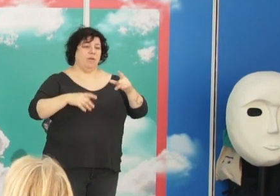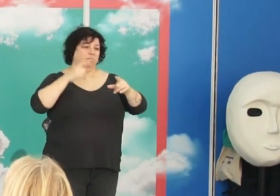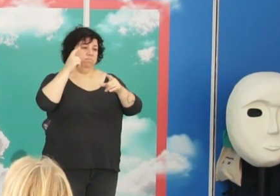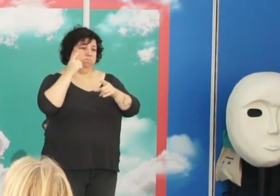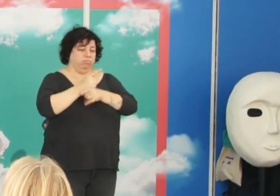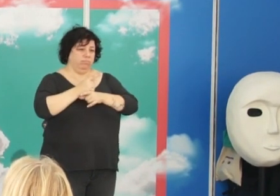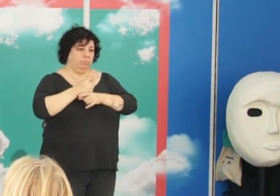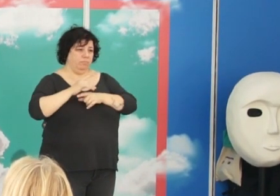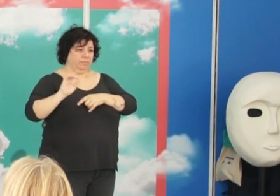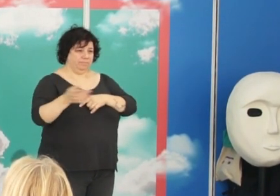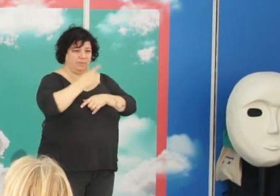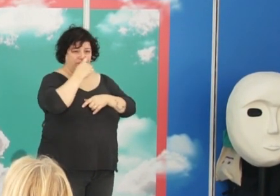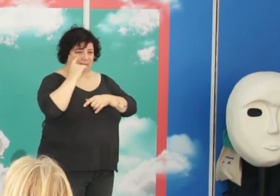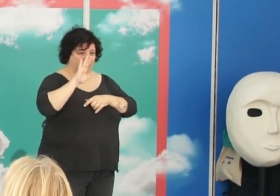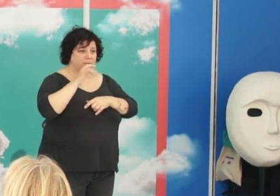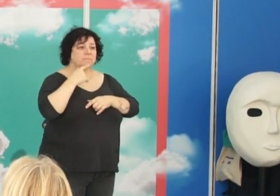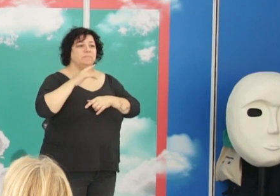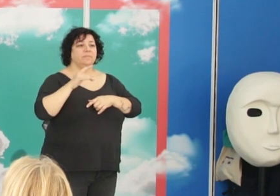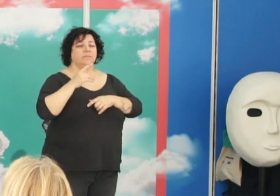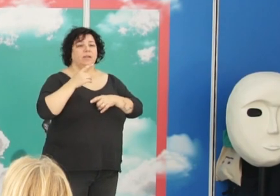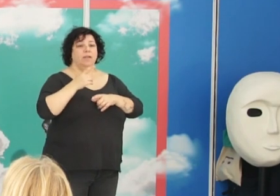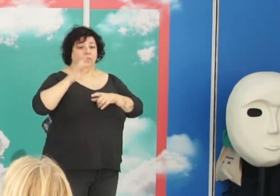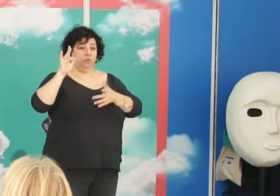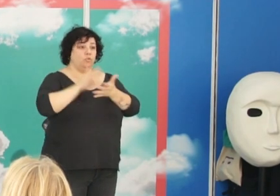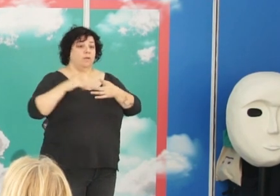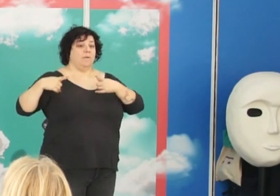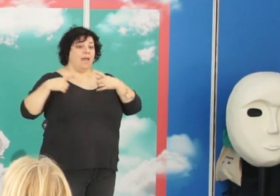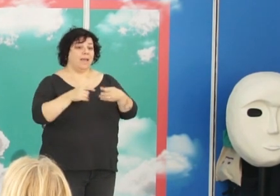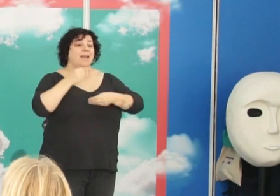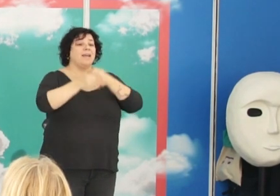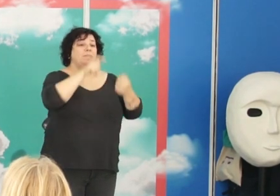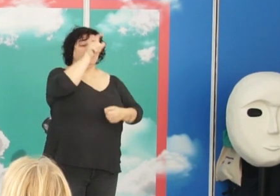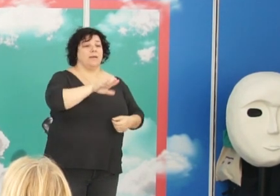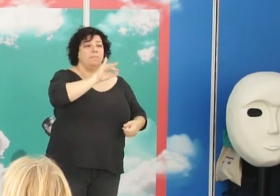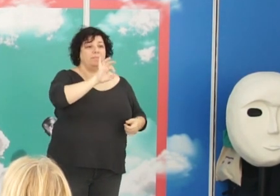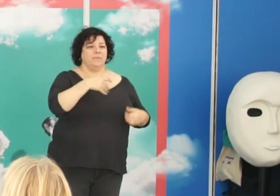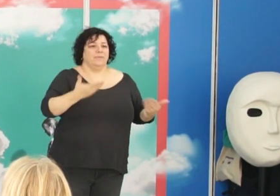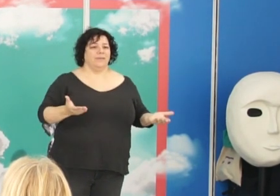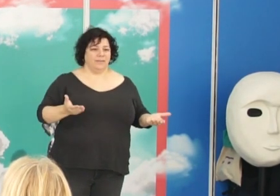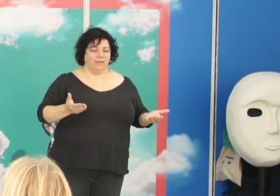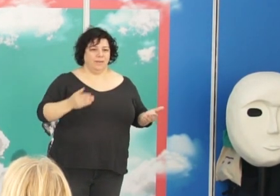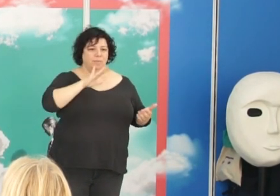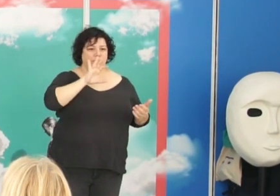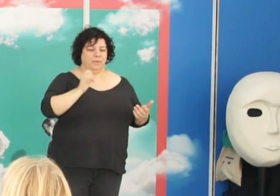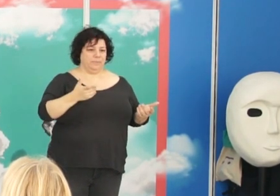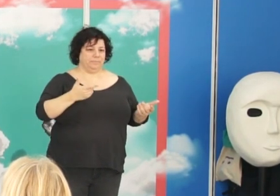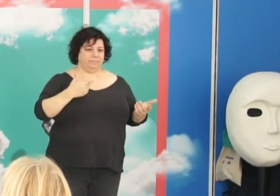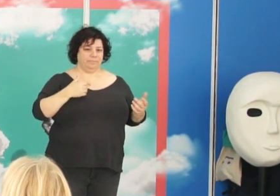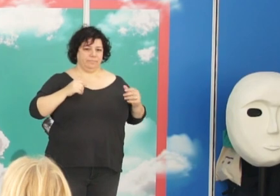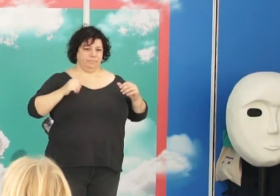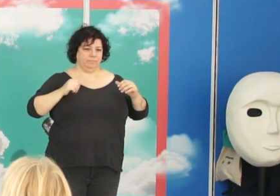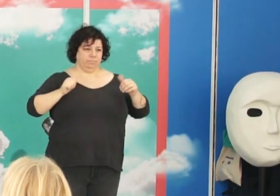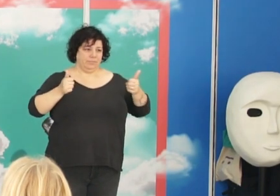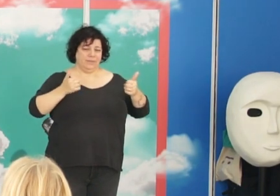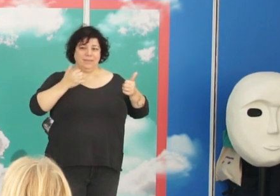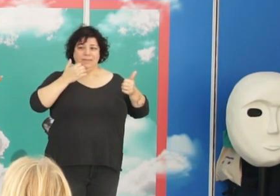fallar. ¿Qué pasa con Pío del Río Ortega cuando llega la guerra? Pues que Pío del Río Ortega si lo he